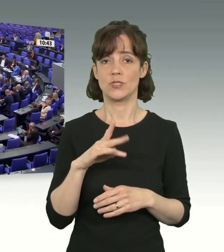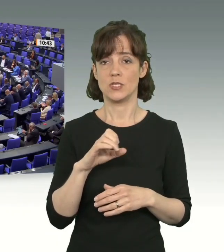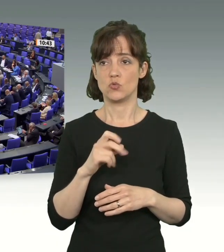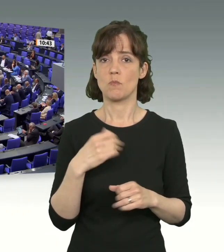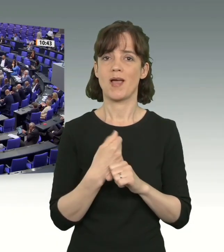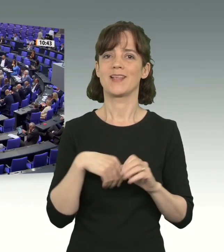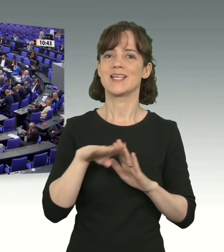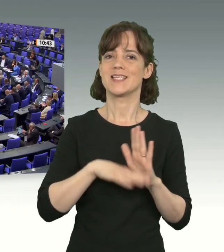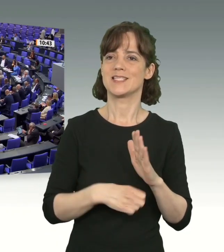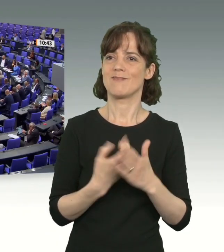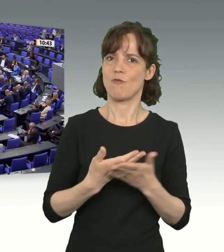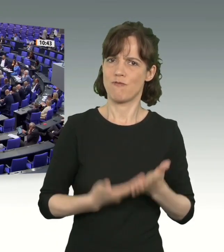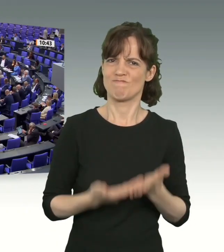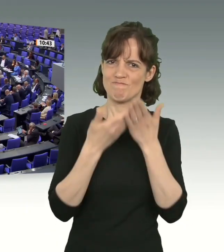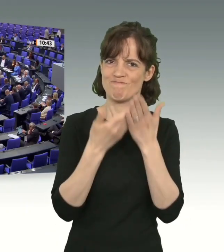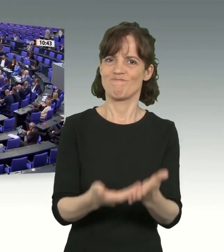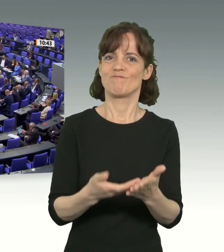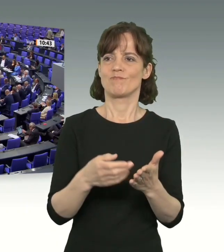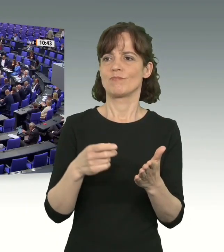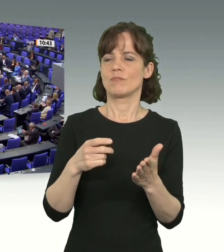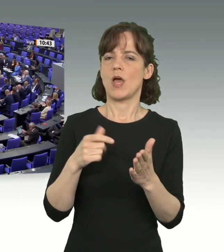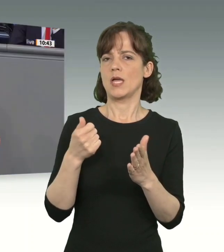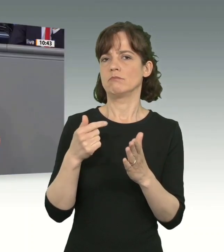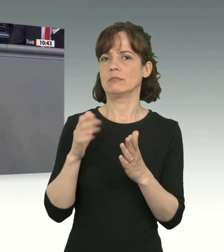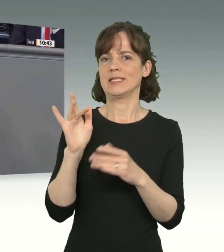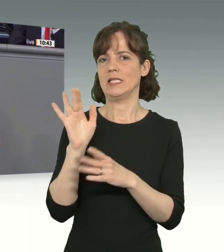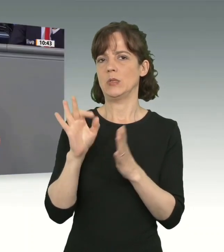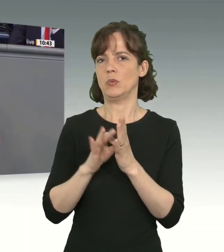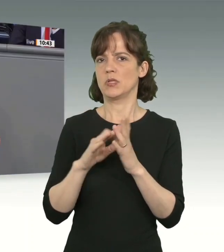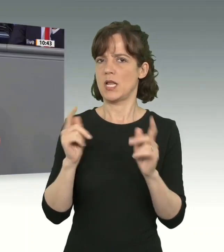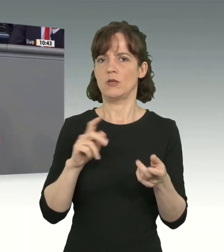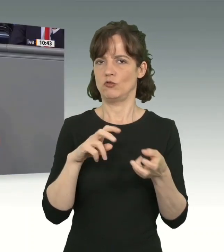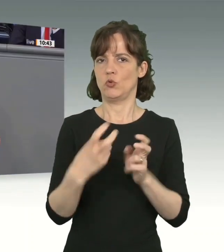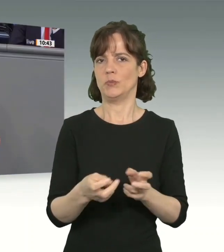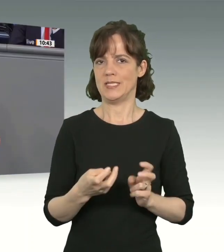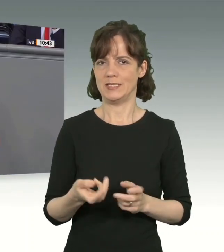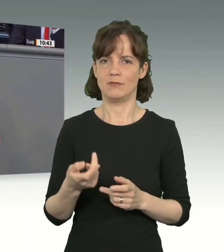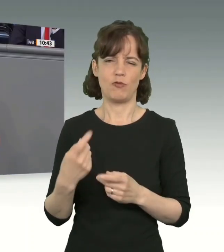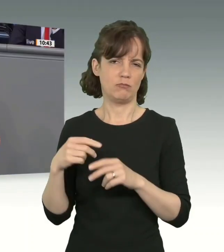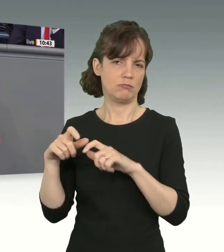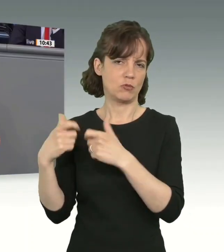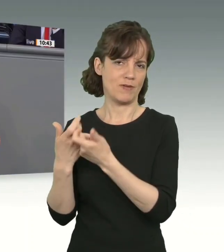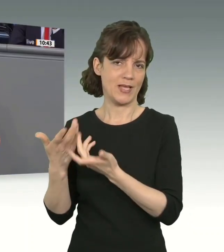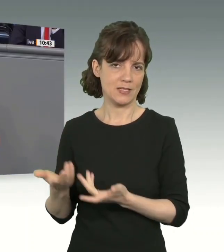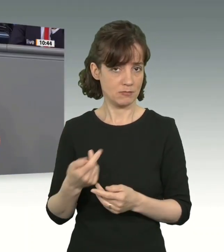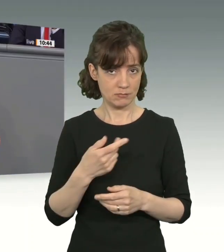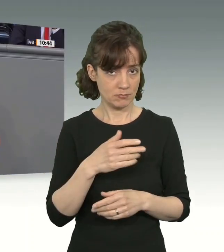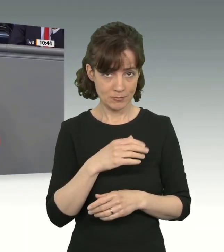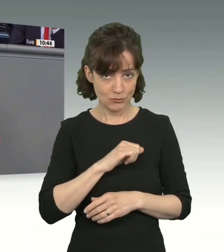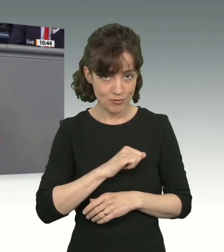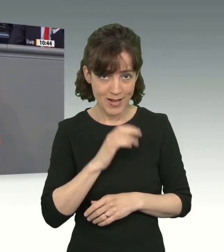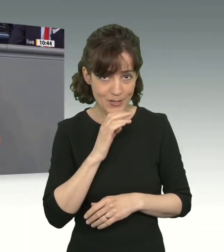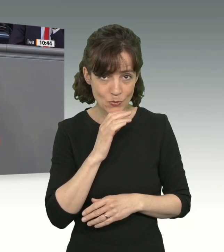einen besonders kritikwürdigen Punkt der Beschlüsse der Konferenz sogleich in die Tat umzusetzen. Es kann Ihnen nicht schnell genug gehen,